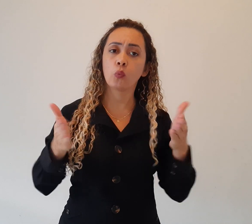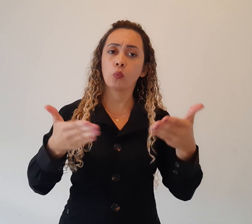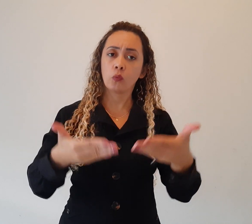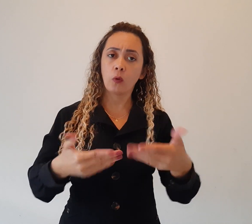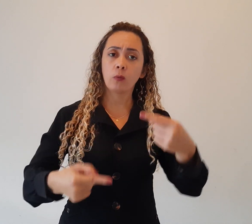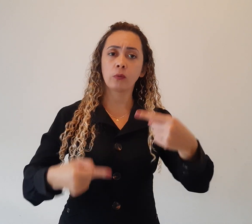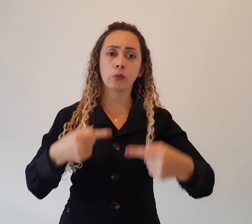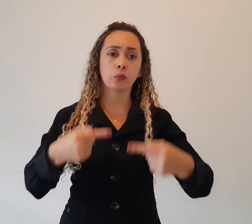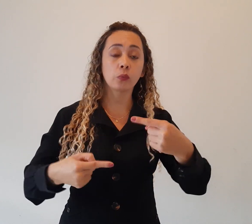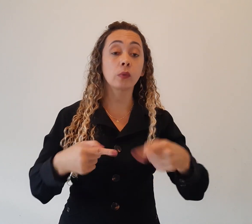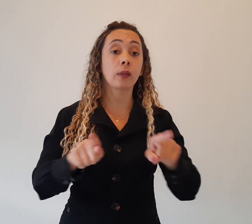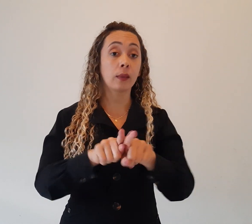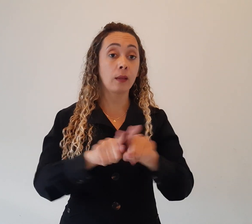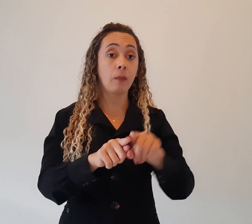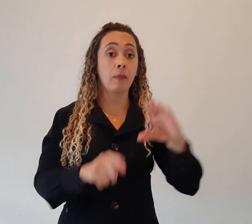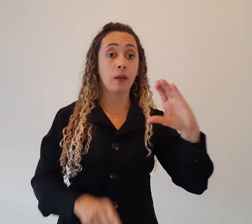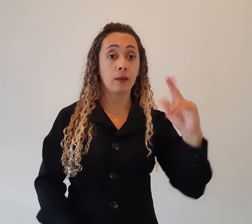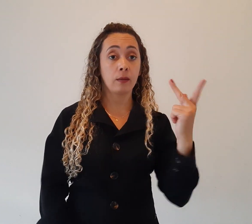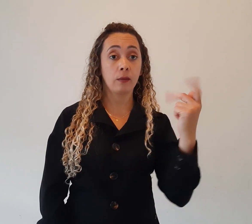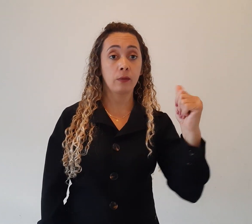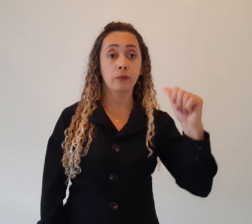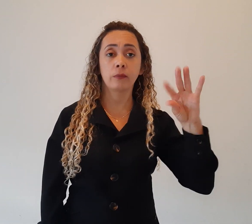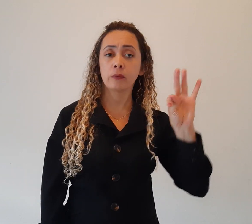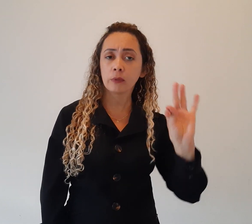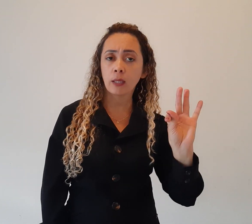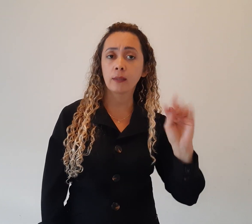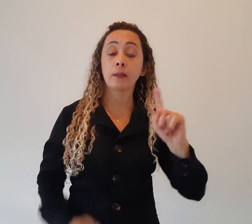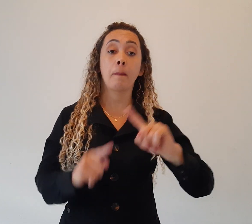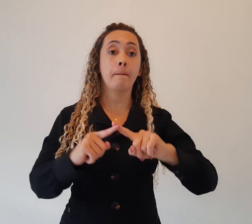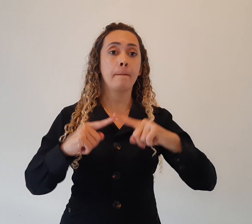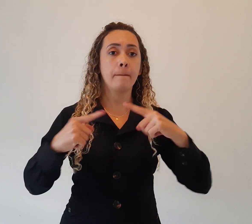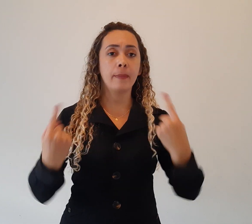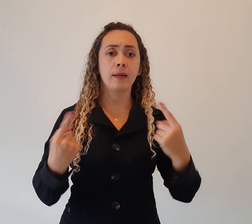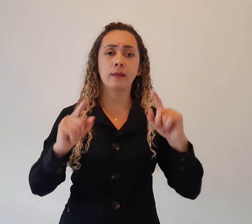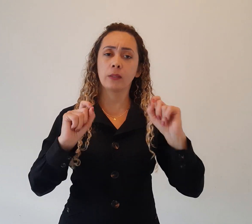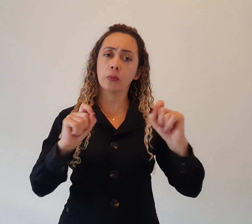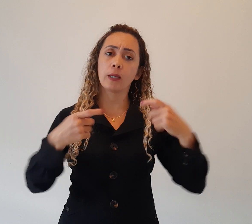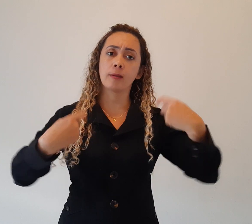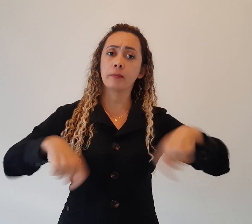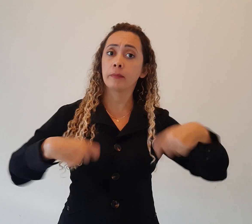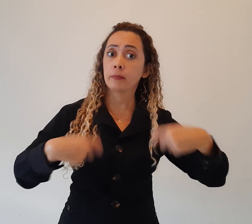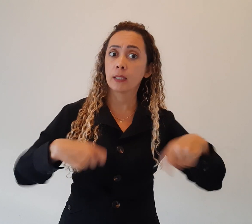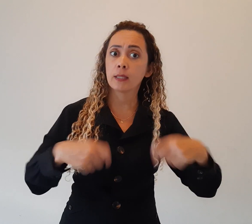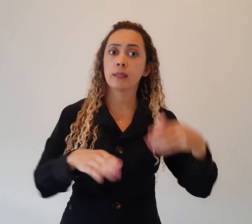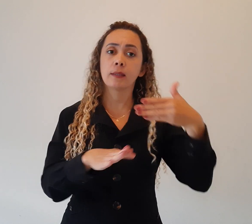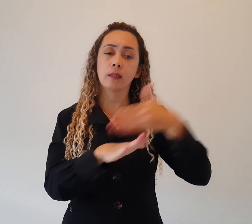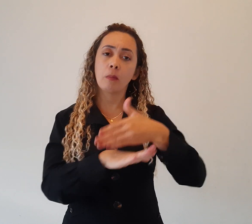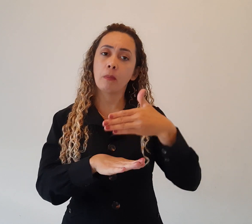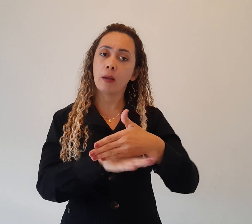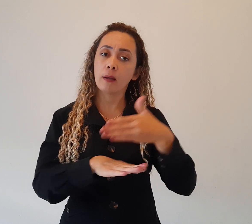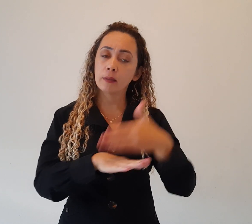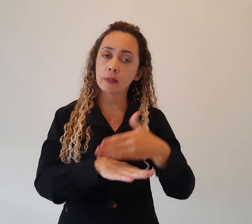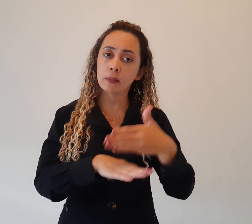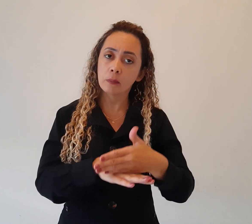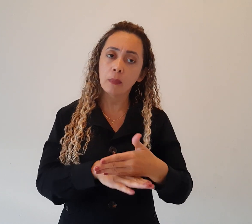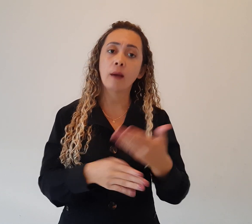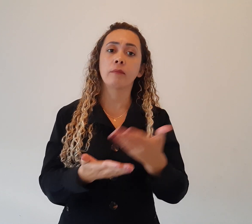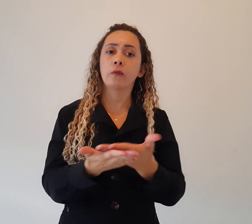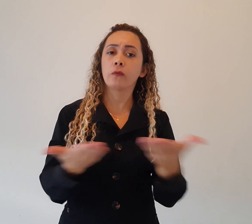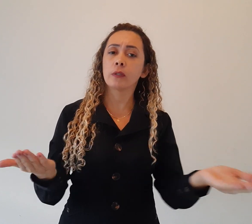chats, nos webinários, mas não deixem de participar, conto com todos vocês, obrigada